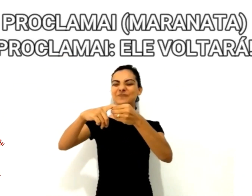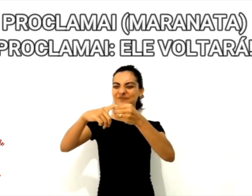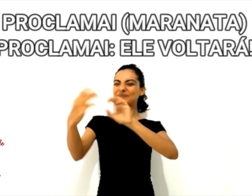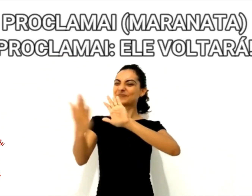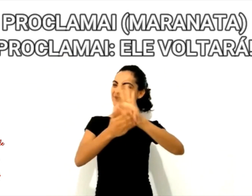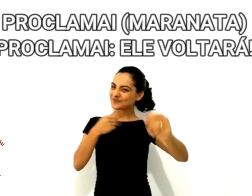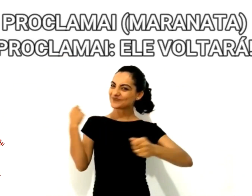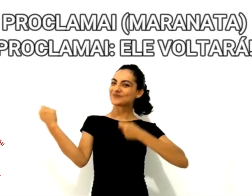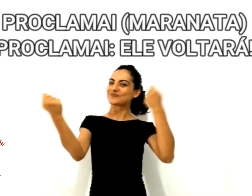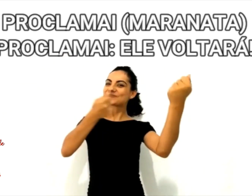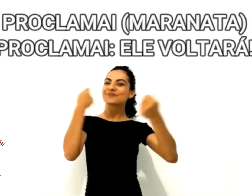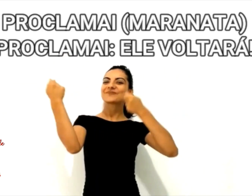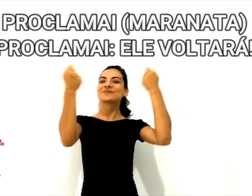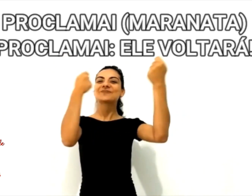ele voltará.